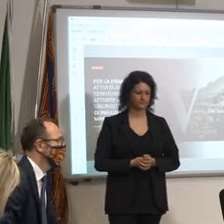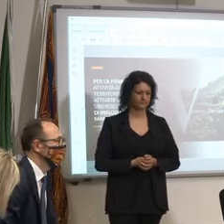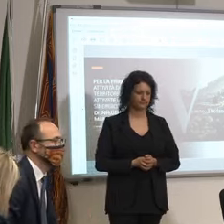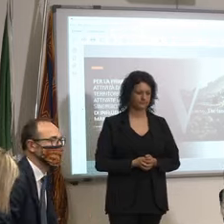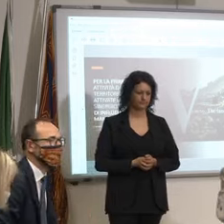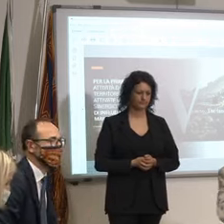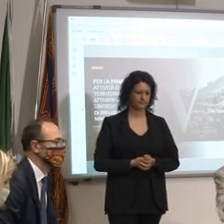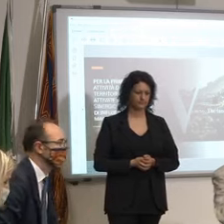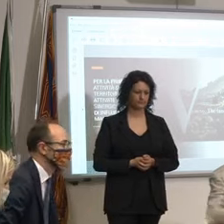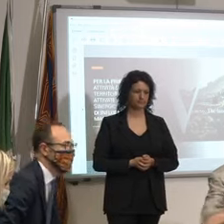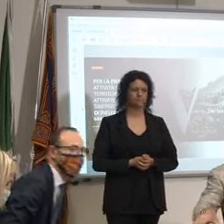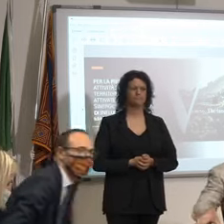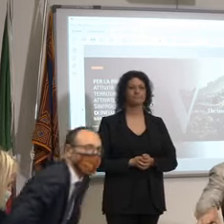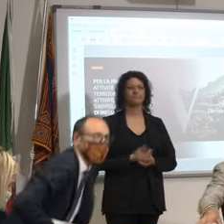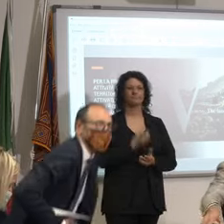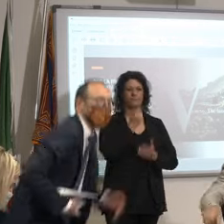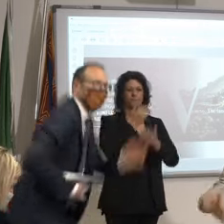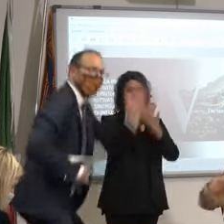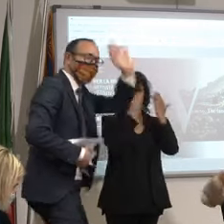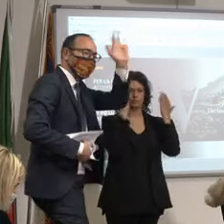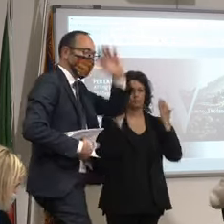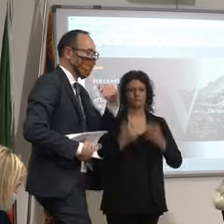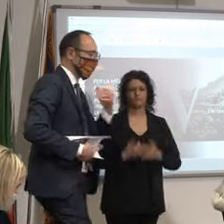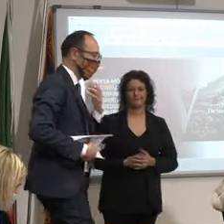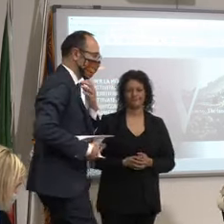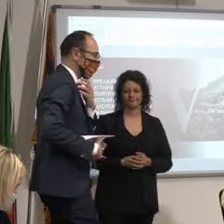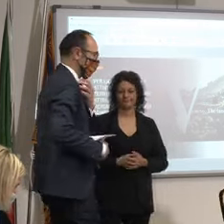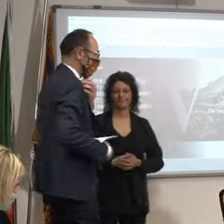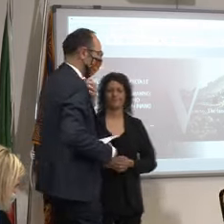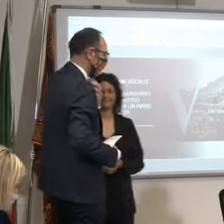arrivederci buongiorno